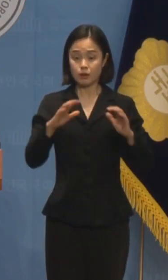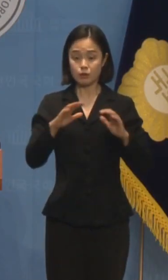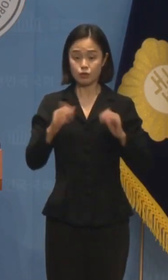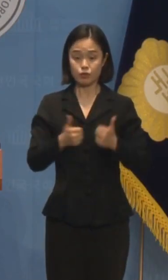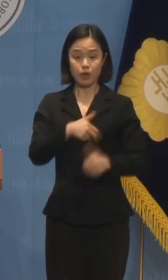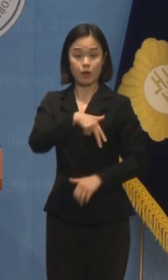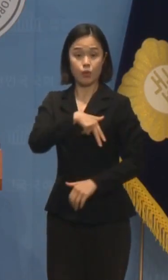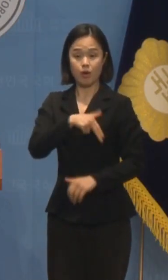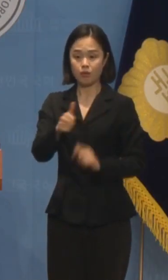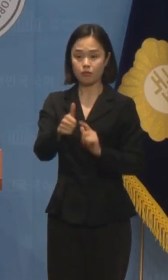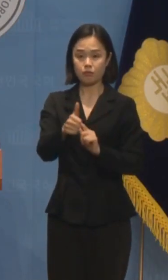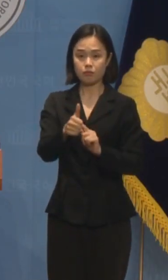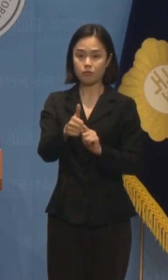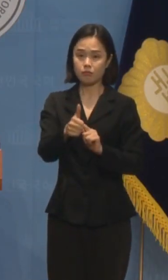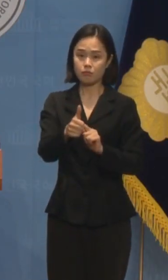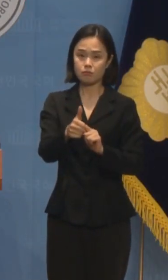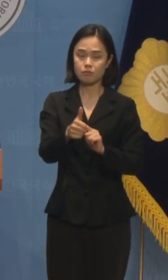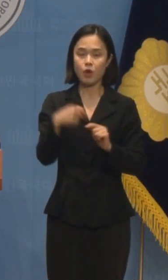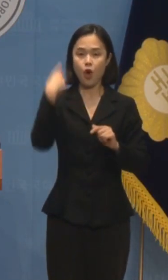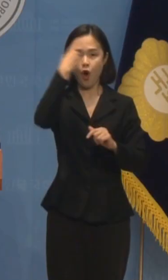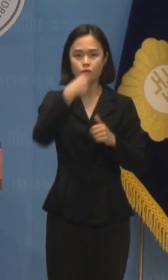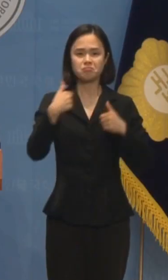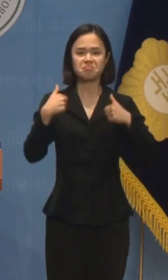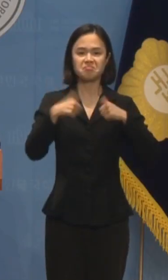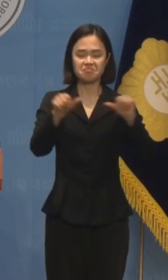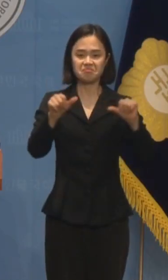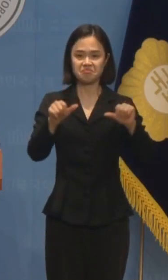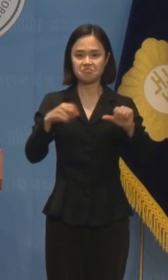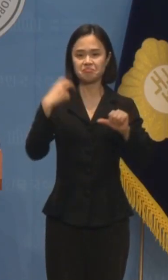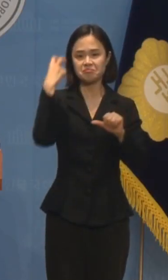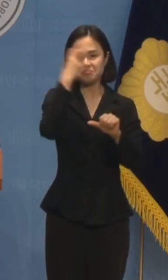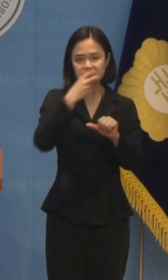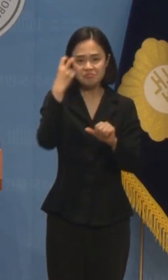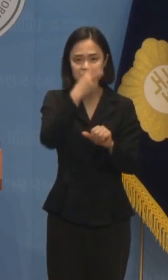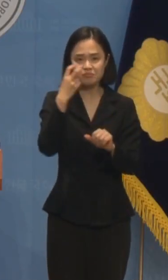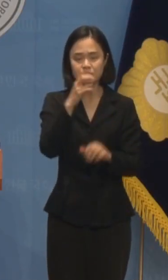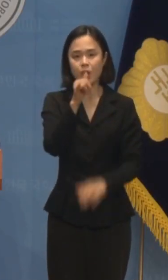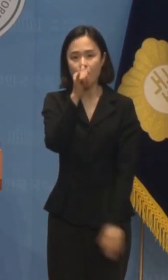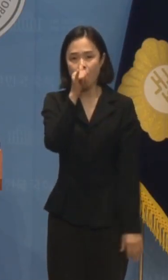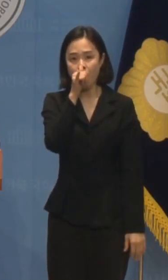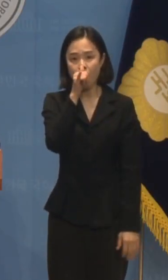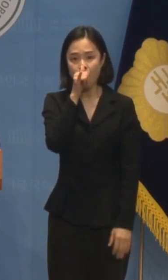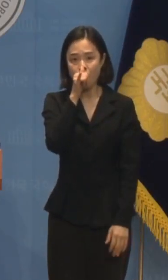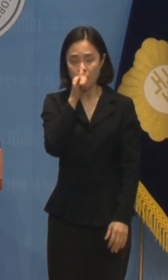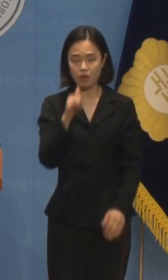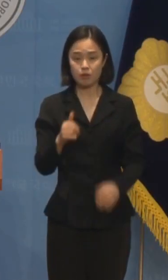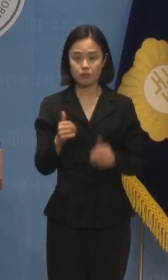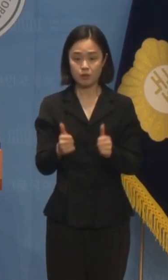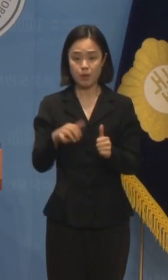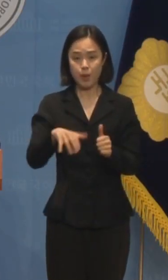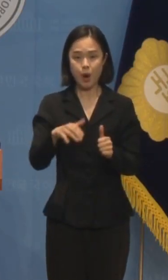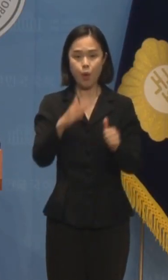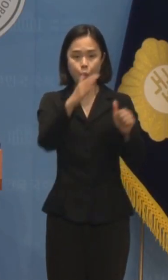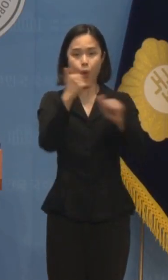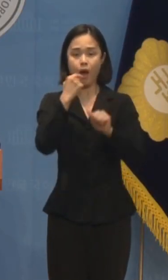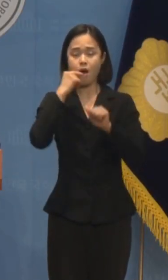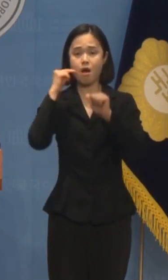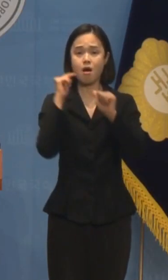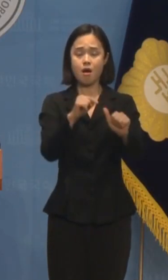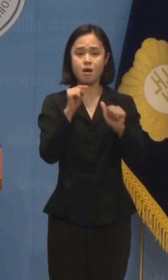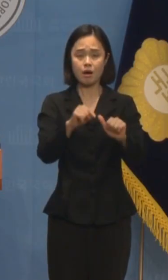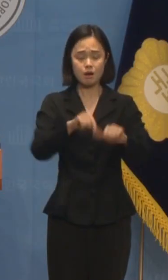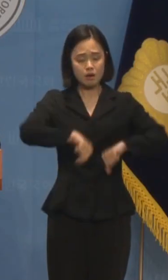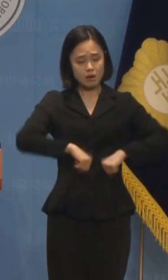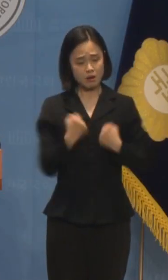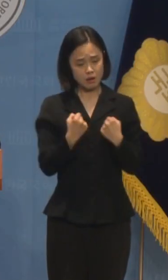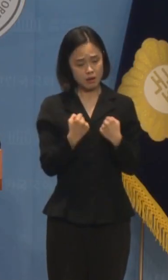공개적으로 망신주기식 수사를 하면서 오라면 오라는 식의 불법적인 수사 절차에 순순히 협조하라고